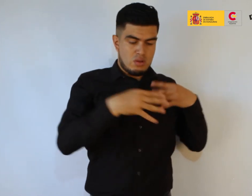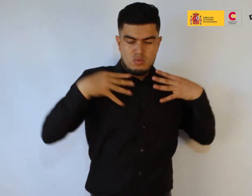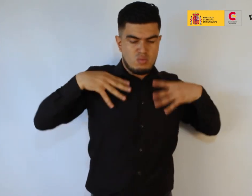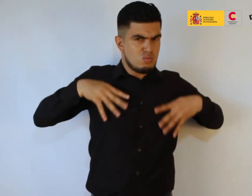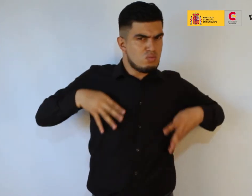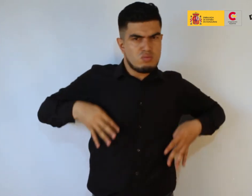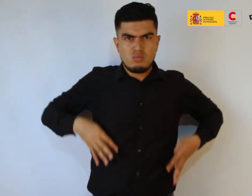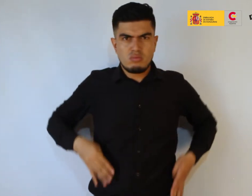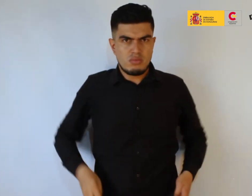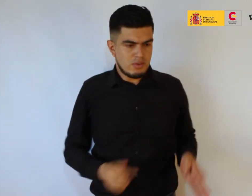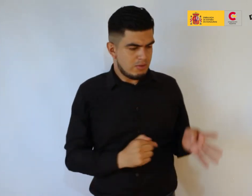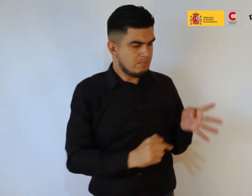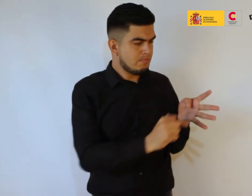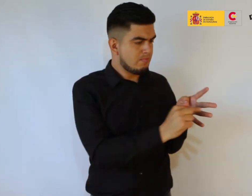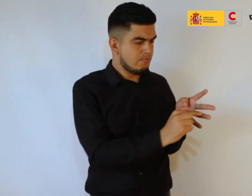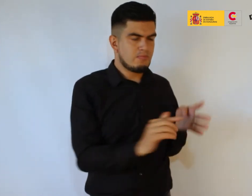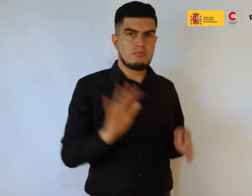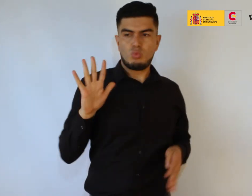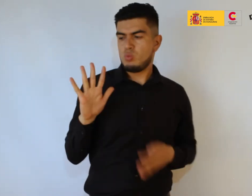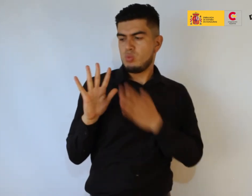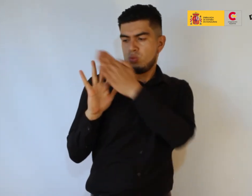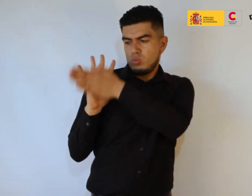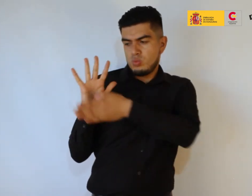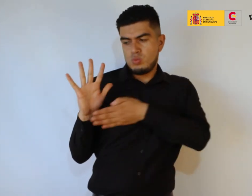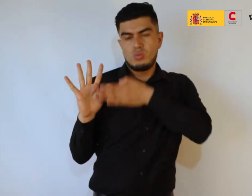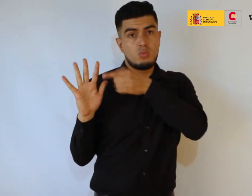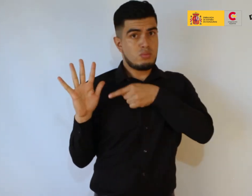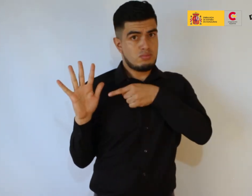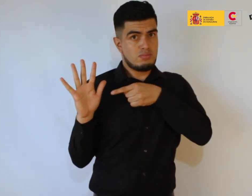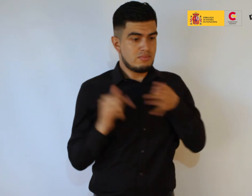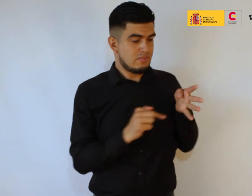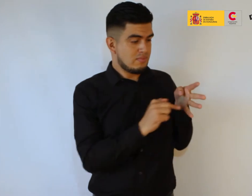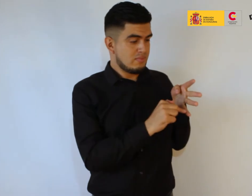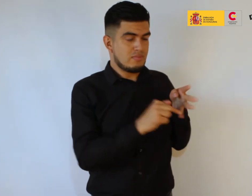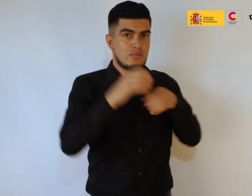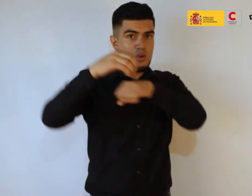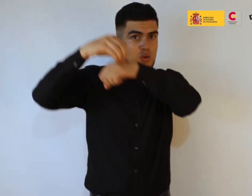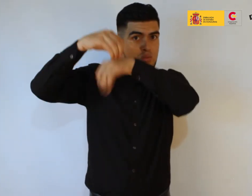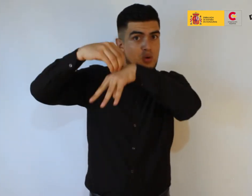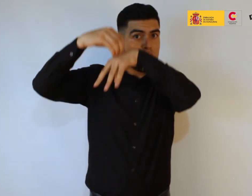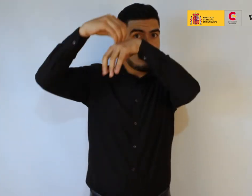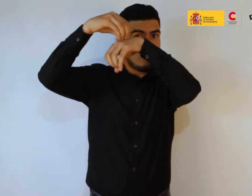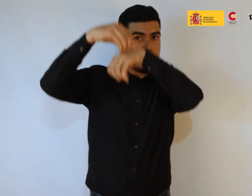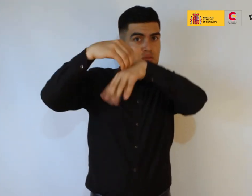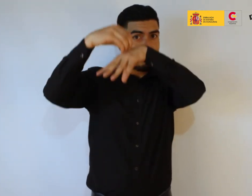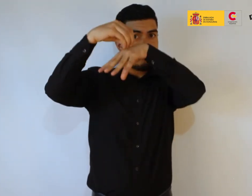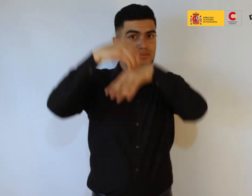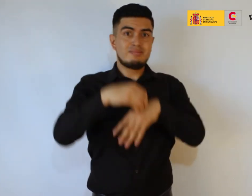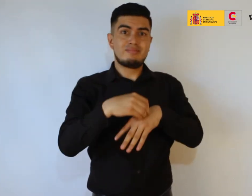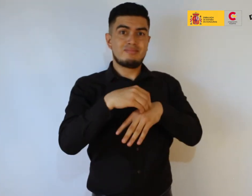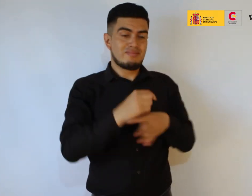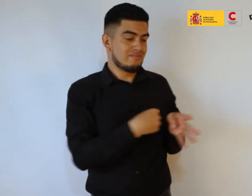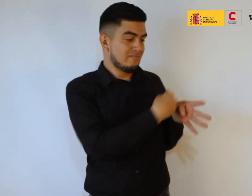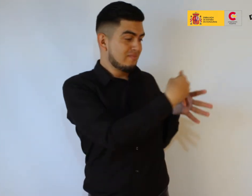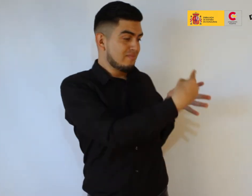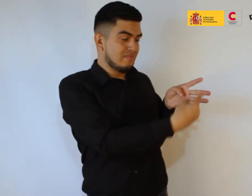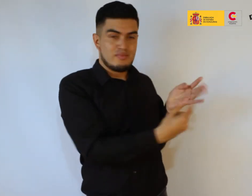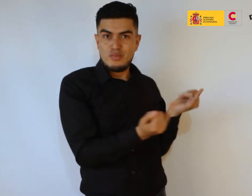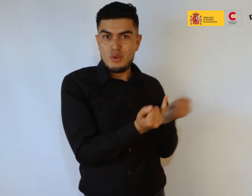todo el cuerpo y una mano, y también hay un calamar. Todos ellos intervenidos con el mismo fluido bioluminescente, por lo cual se apuntan con el móvil o con una luz,